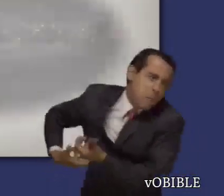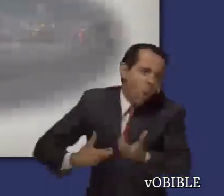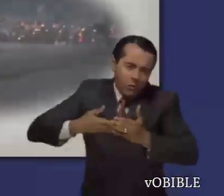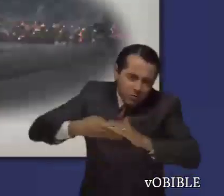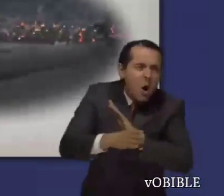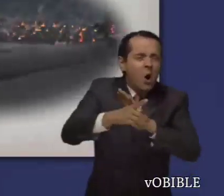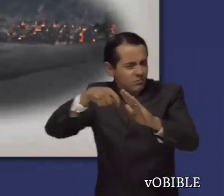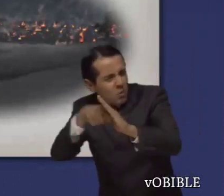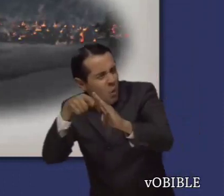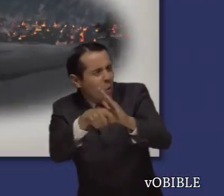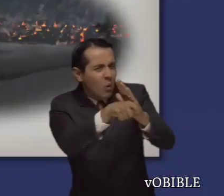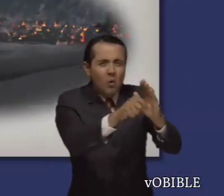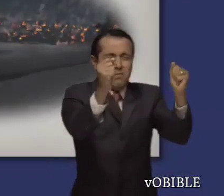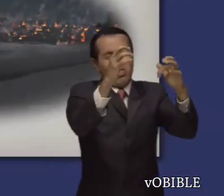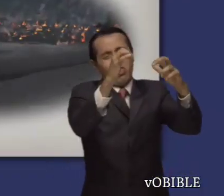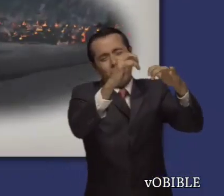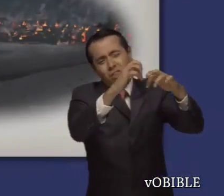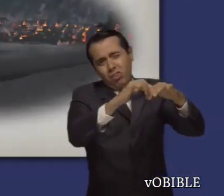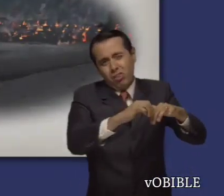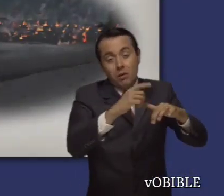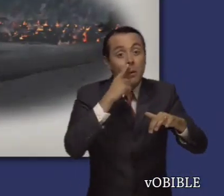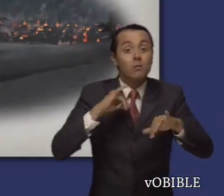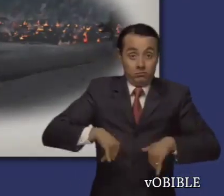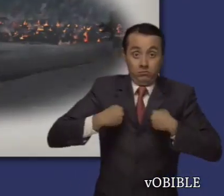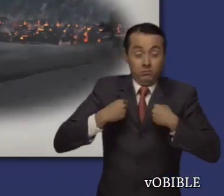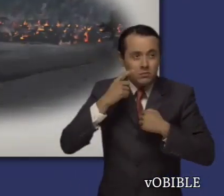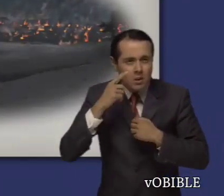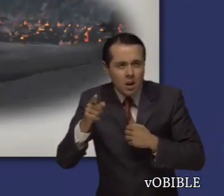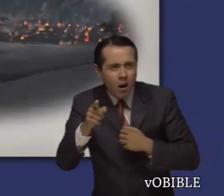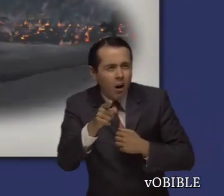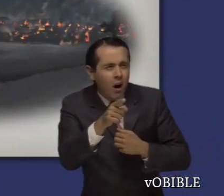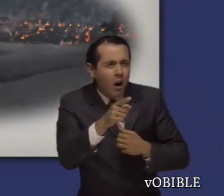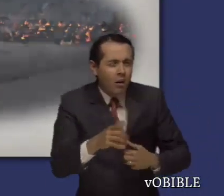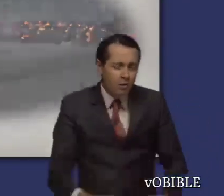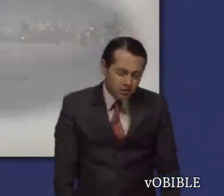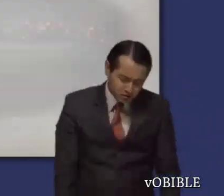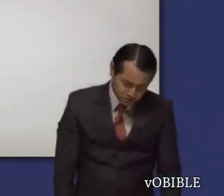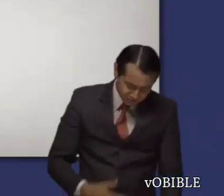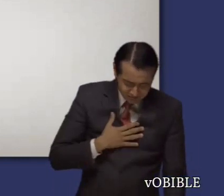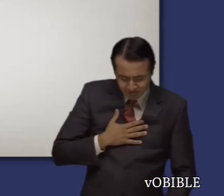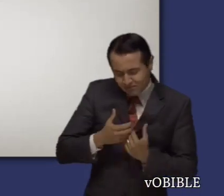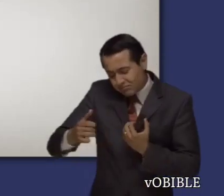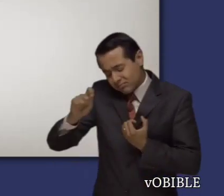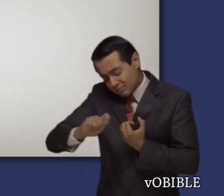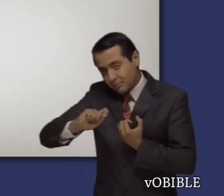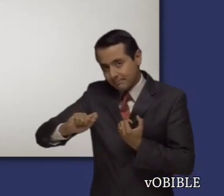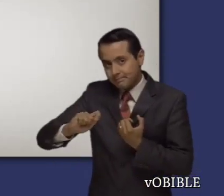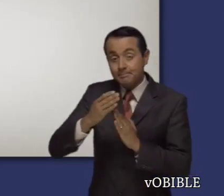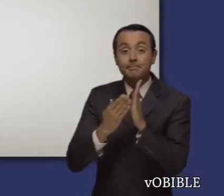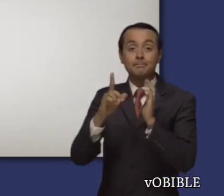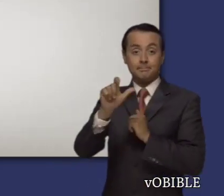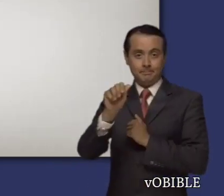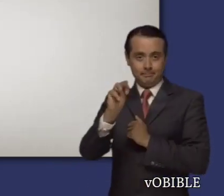Jeremías expresa su profunda tristeza por la tragedia que le sobrevino a Jerusalén. El libro